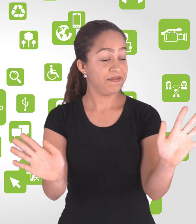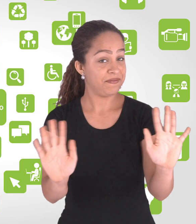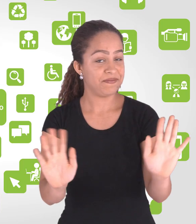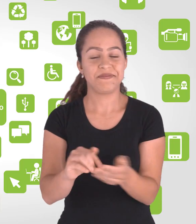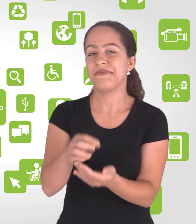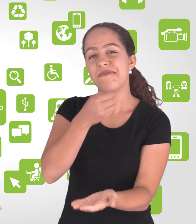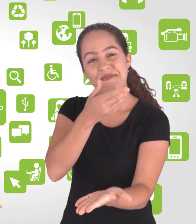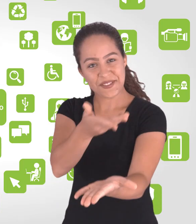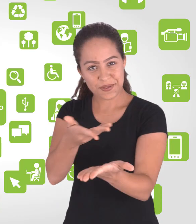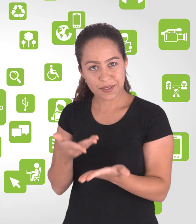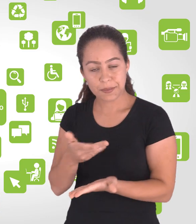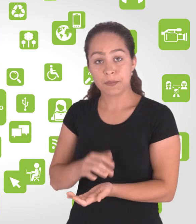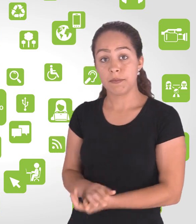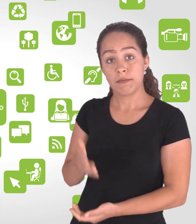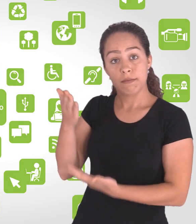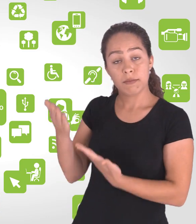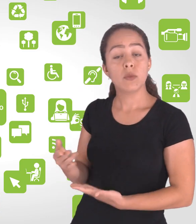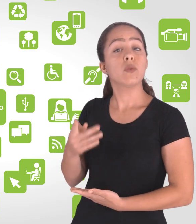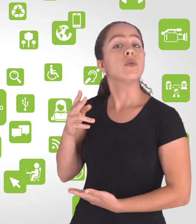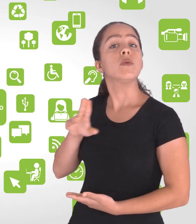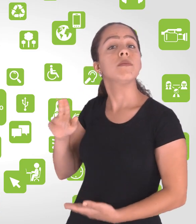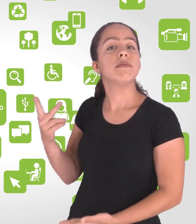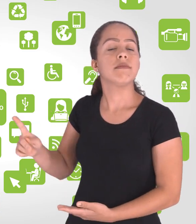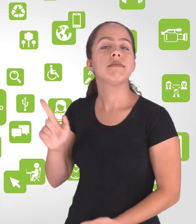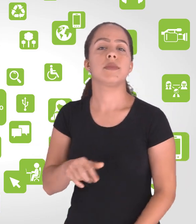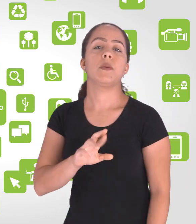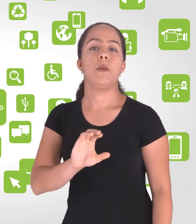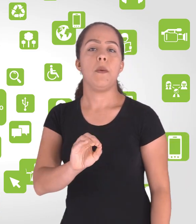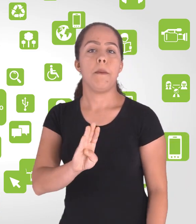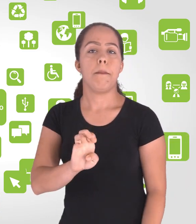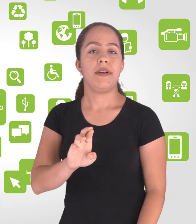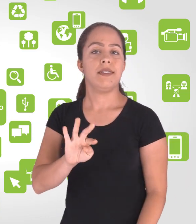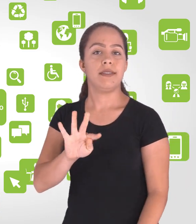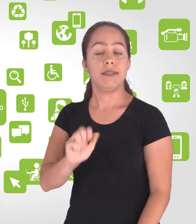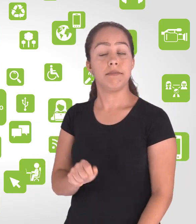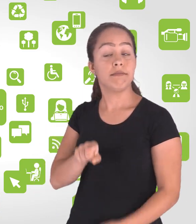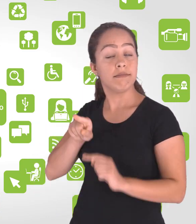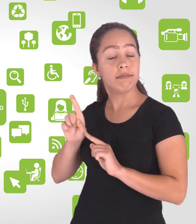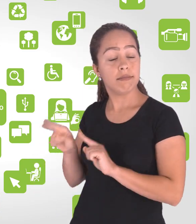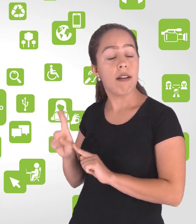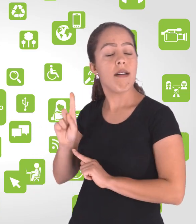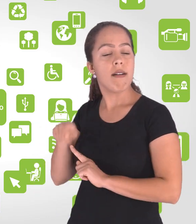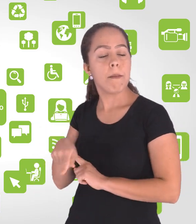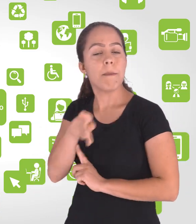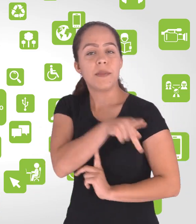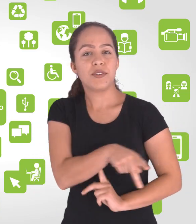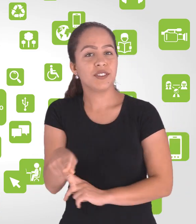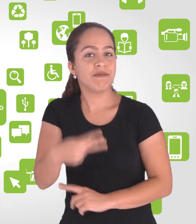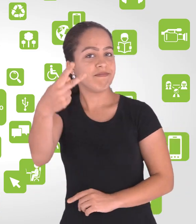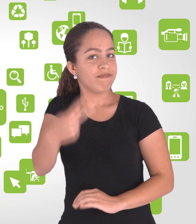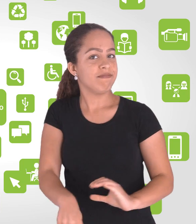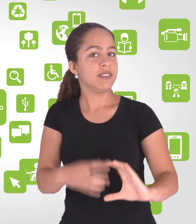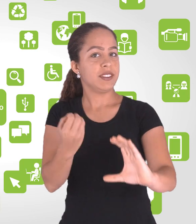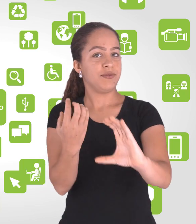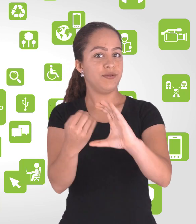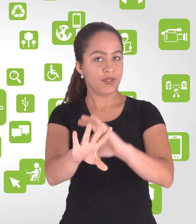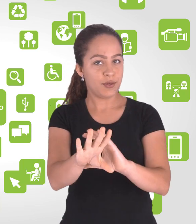Olá aluno, seja bem-vindo. Eu sou Roberta Almeida, professora do Centro de Referência em Formação e Educação à Distância do